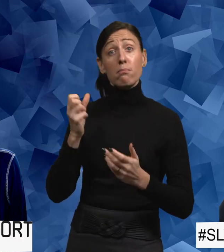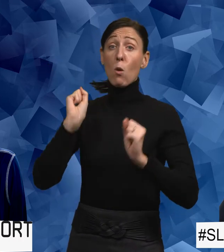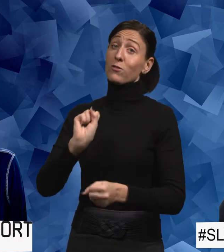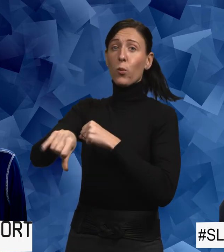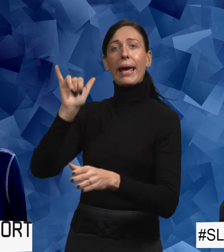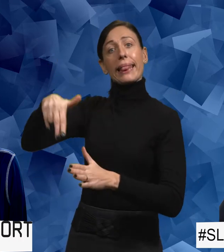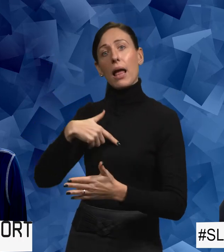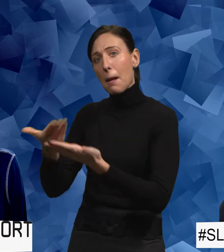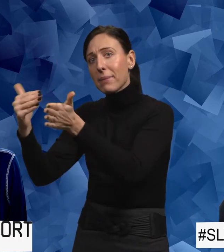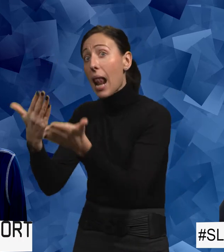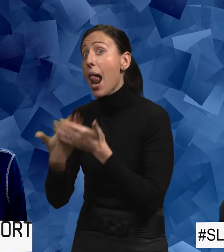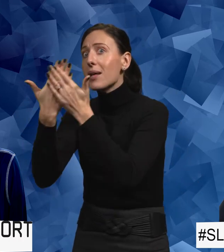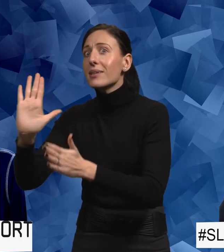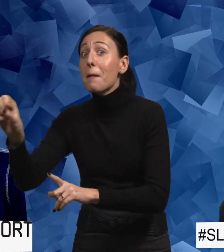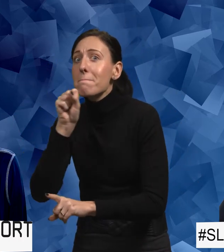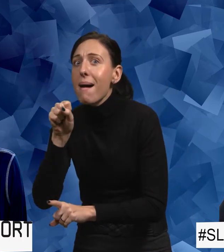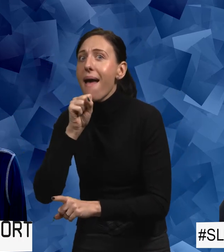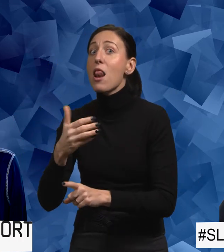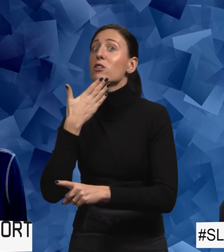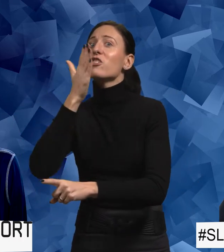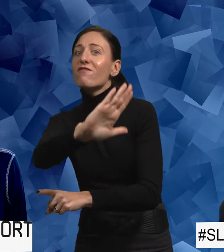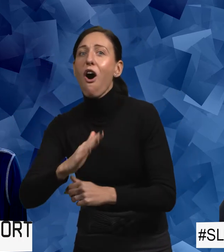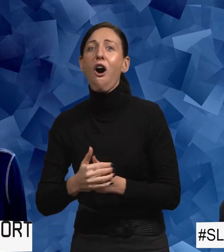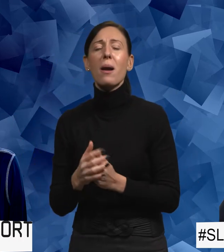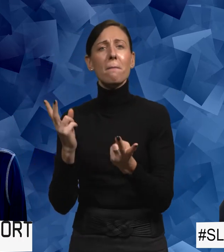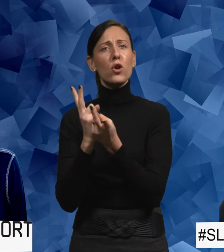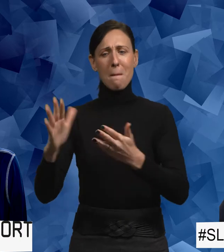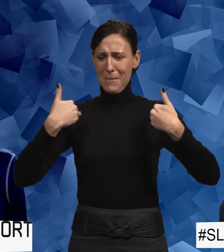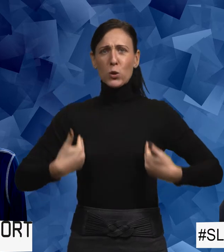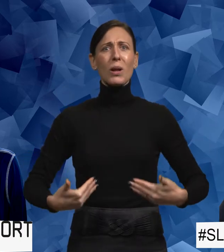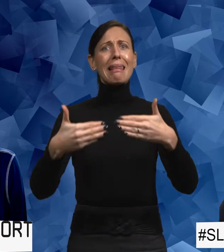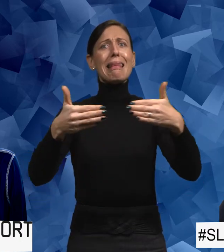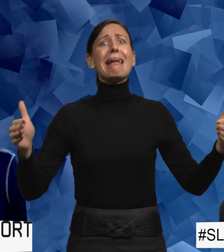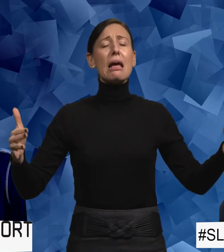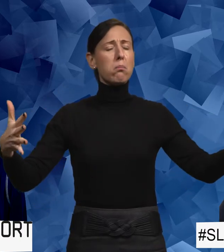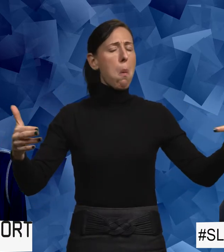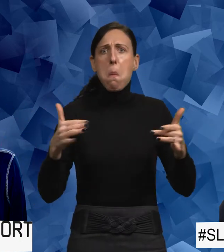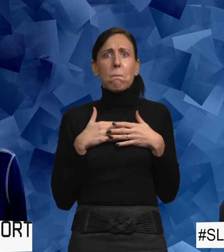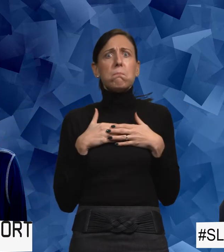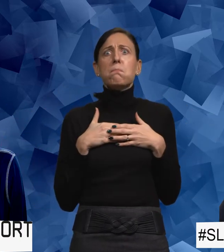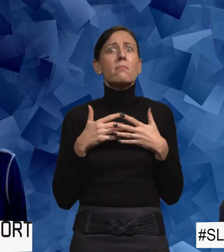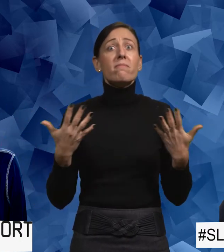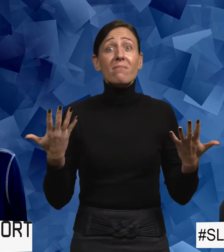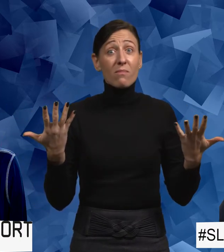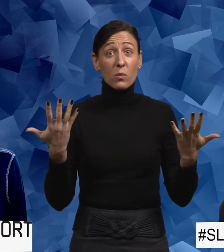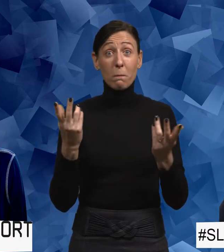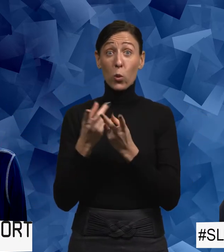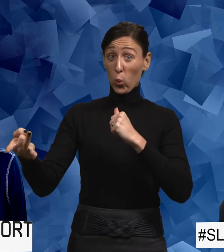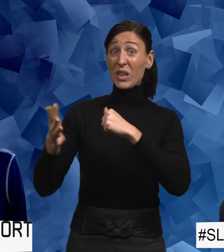mina mejl. Någon annan ska liksom besvara dem. Alltså det blir ju ingen personlig integritet alls. Och även om du är gift så vill du ju nog gärna